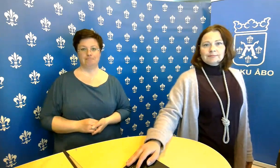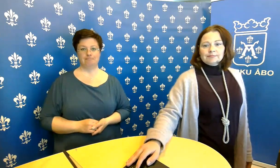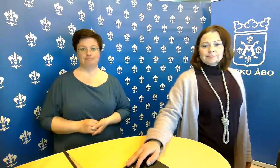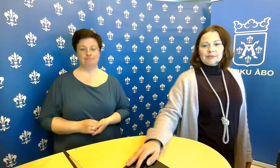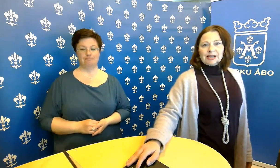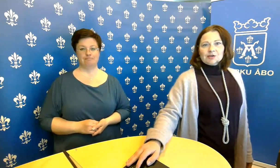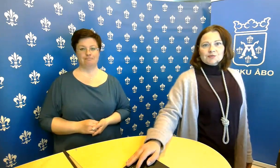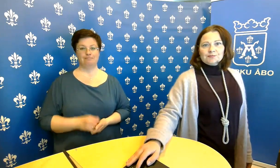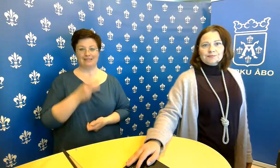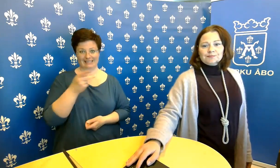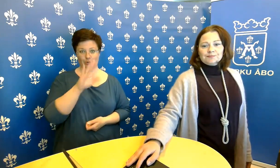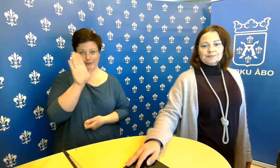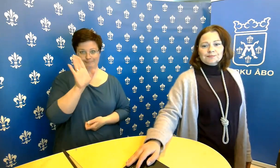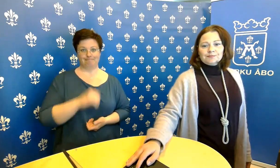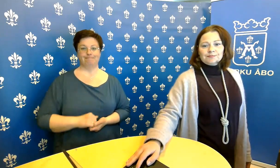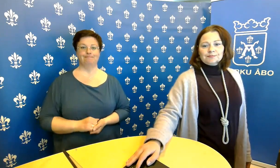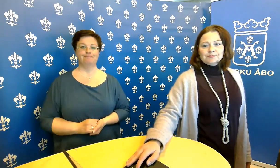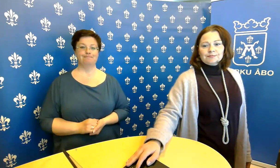Kiitos.